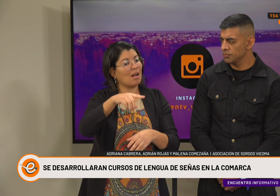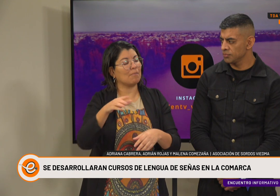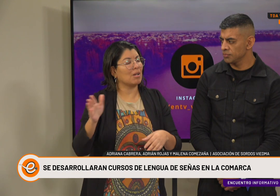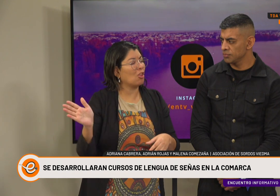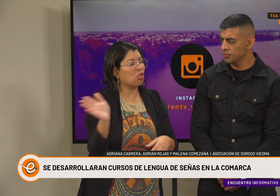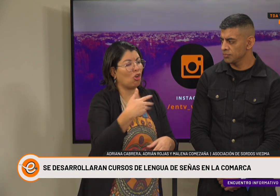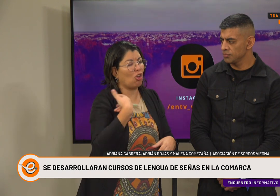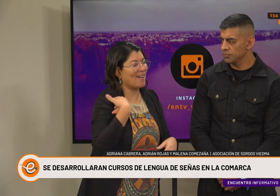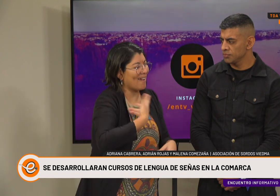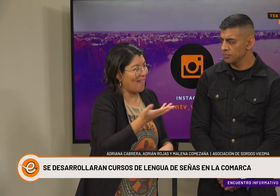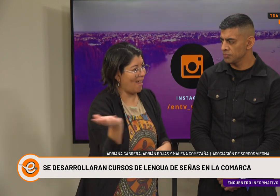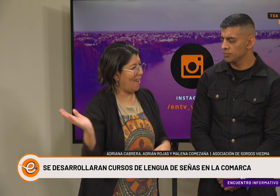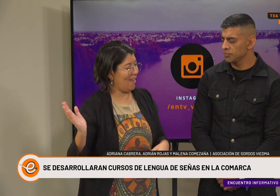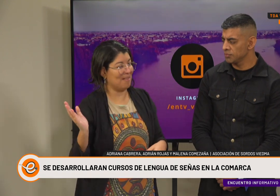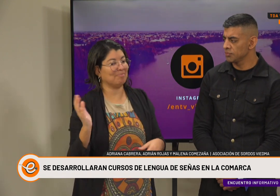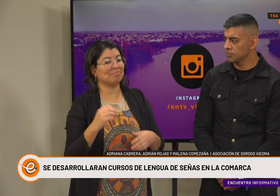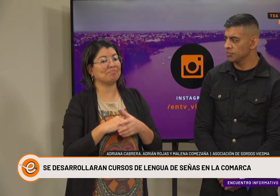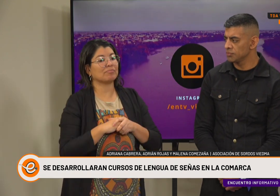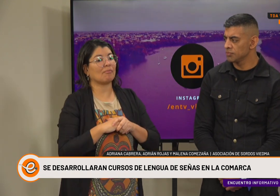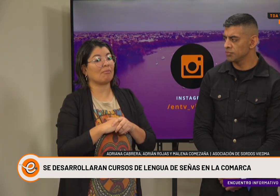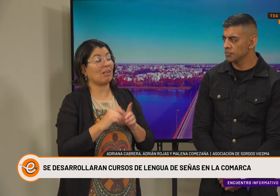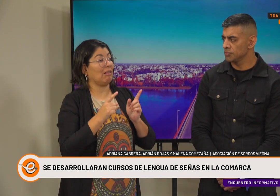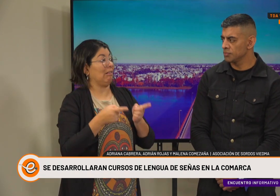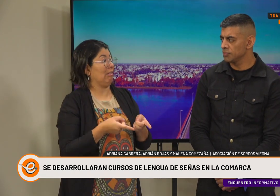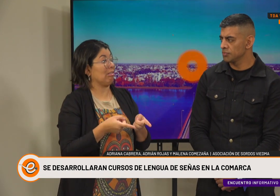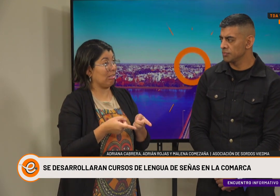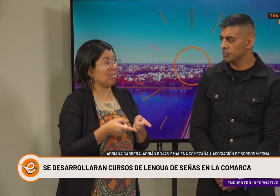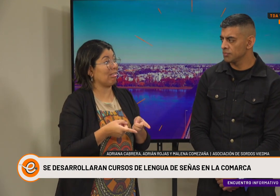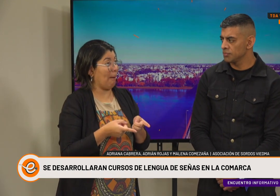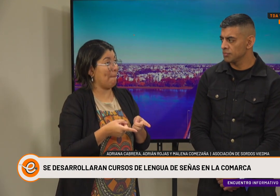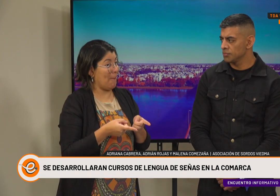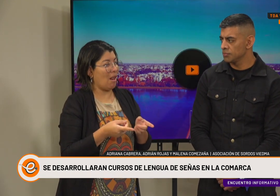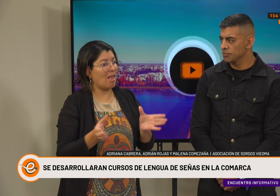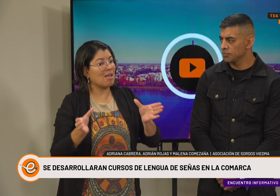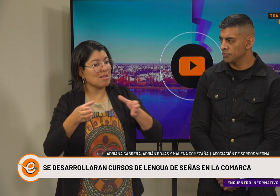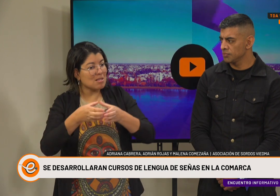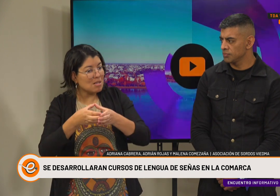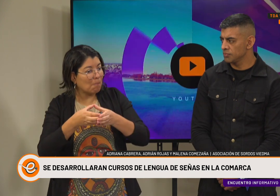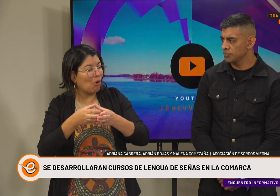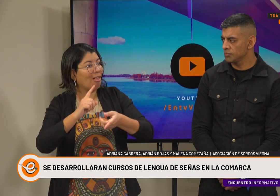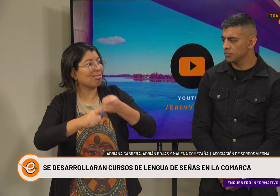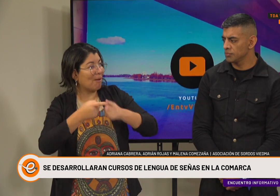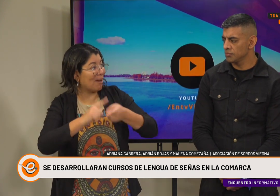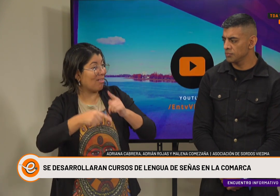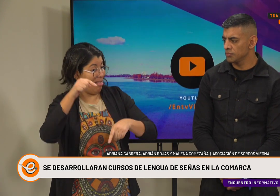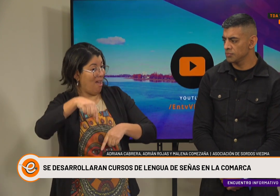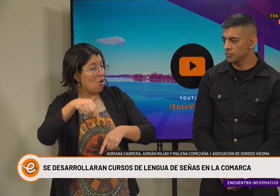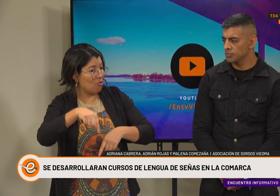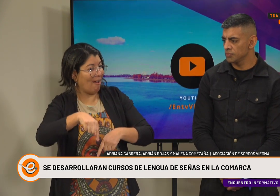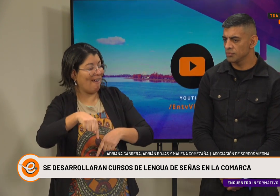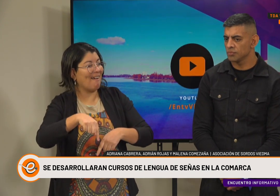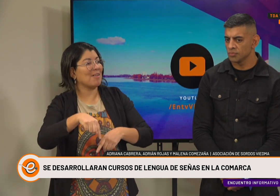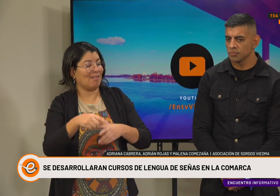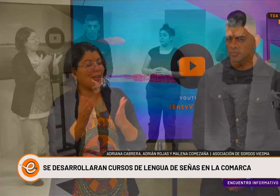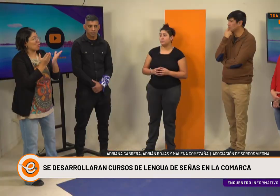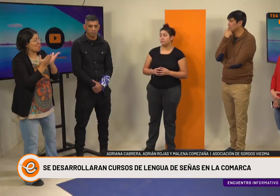se tienen que capacitar todos, hasta ellos mismos, para poder enseñar. También los equipos